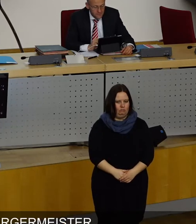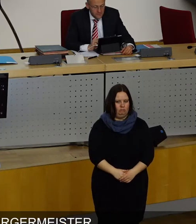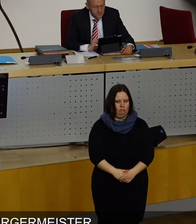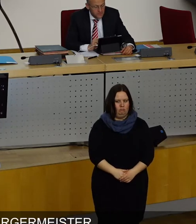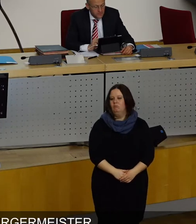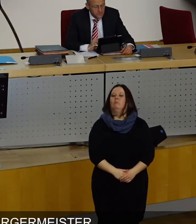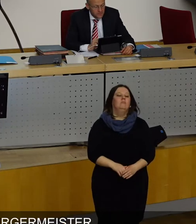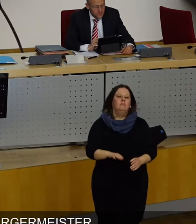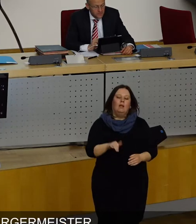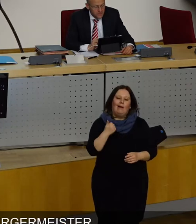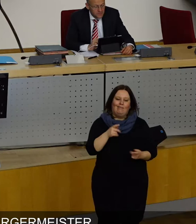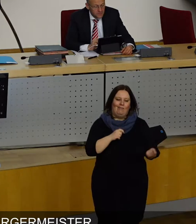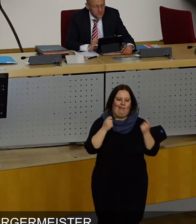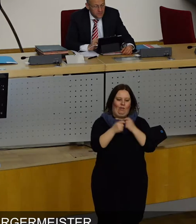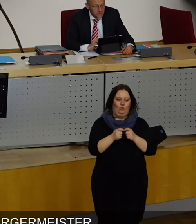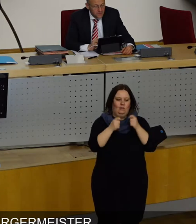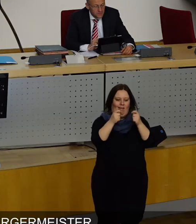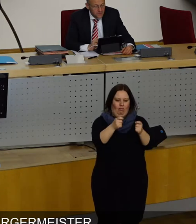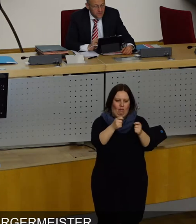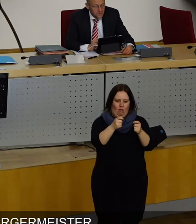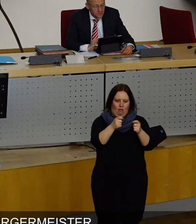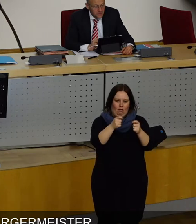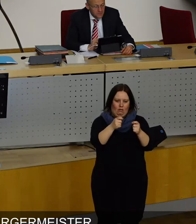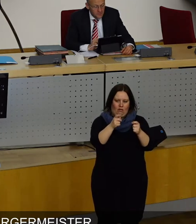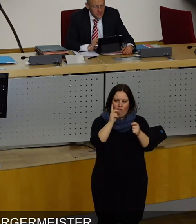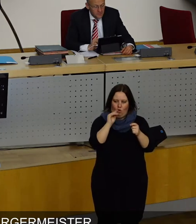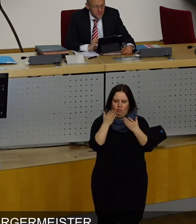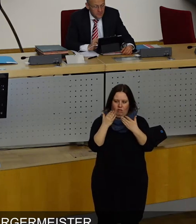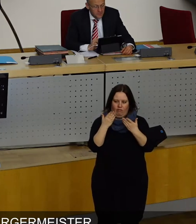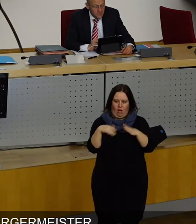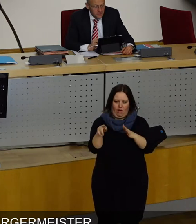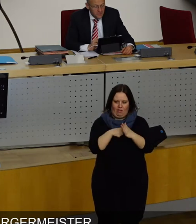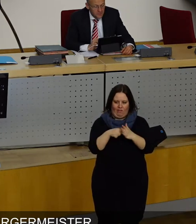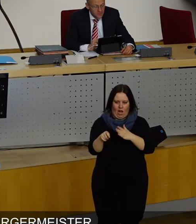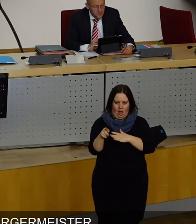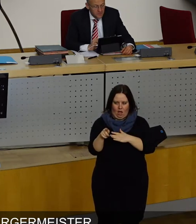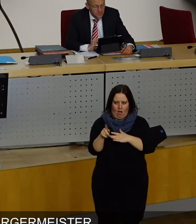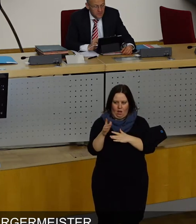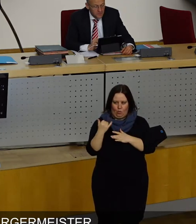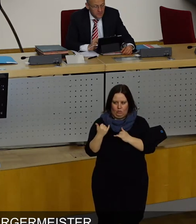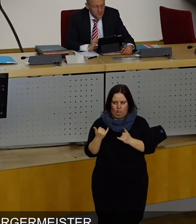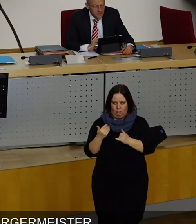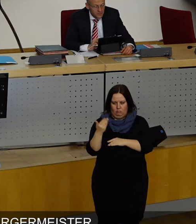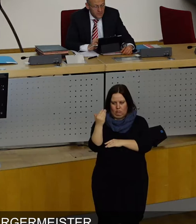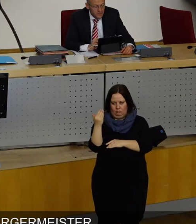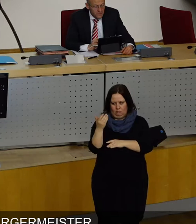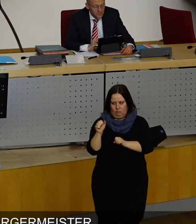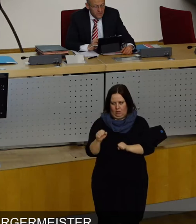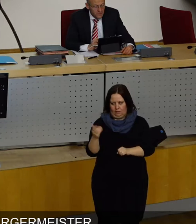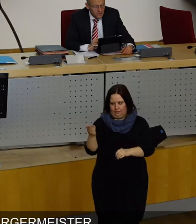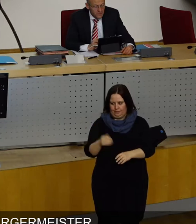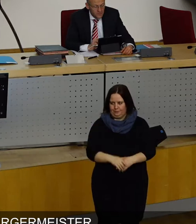einen Änderungsantrag der Freien Wähler, der zunächst eingebracht werden